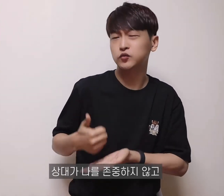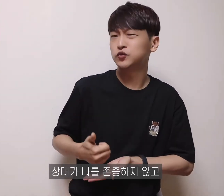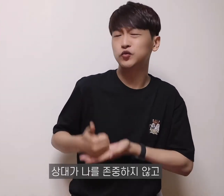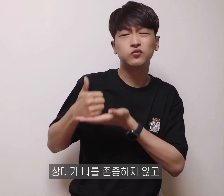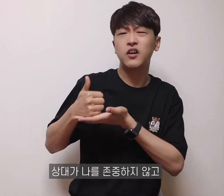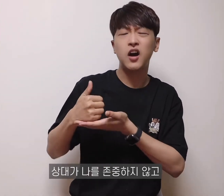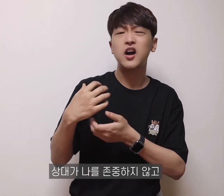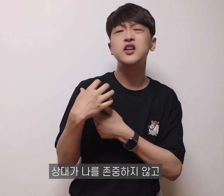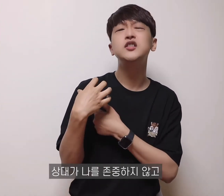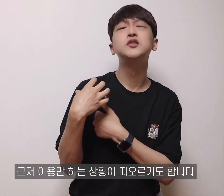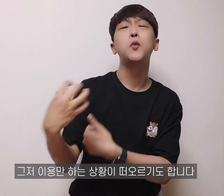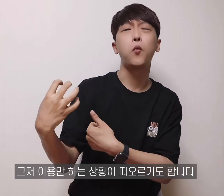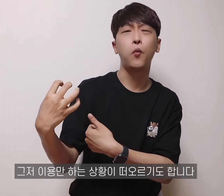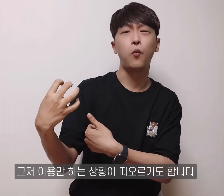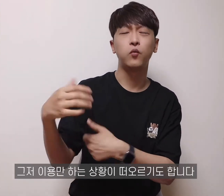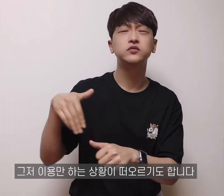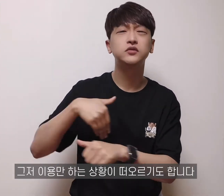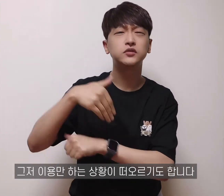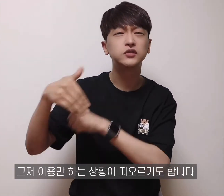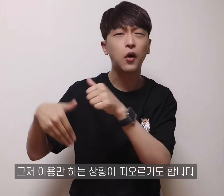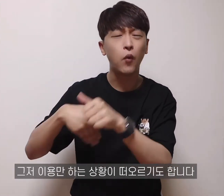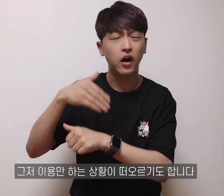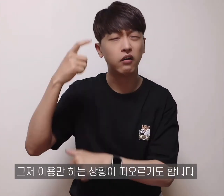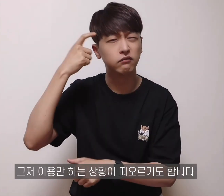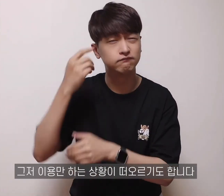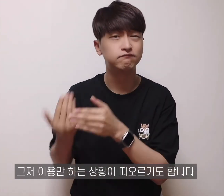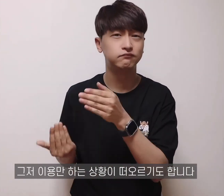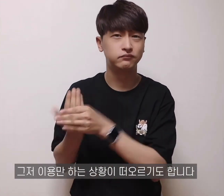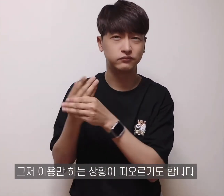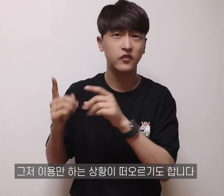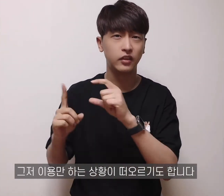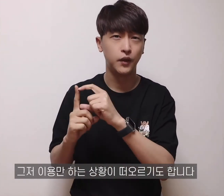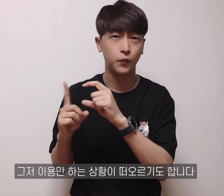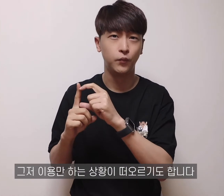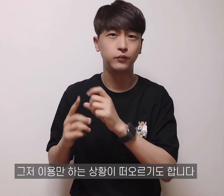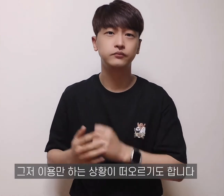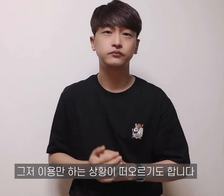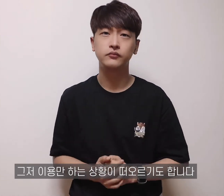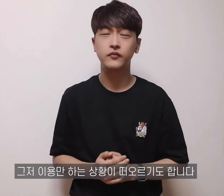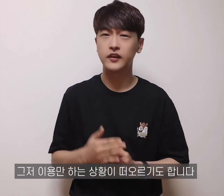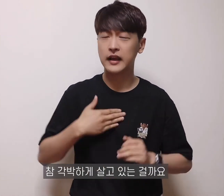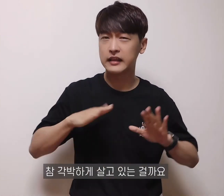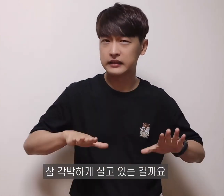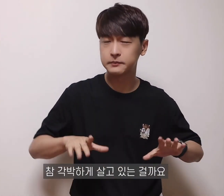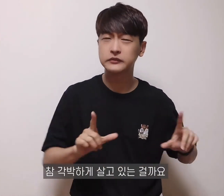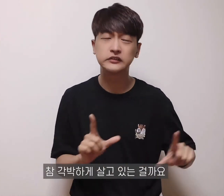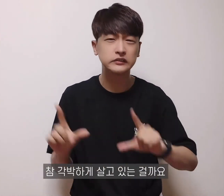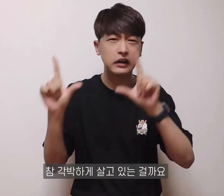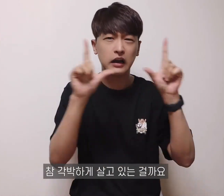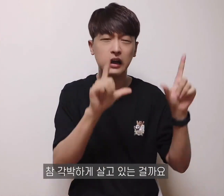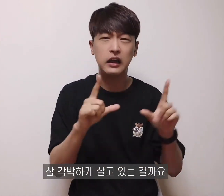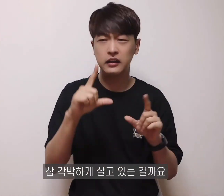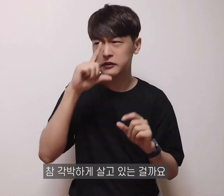않고 그저 이용만 하는 상황이 떠오르기도 합니다 참 각박하게 살고 있는 걸까요?